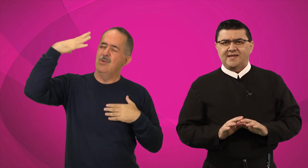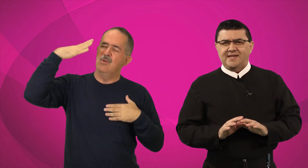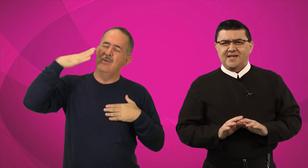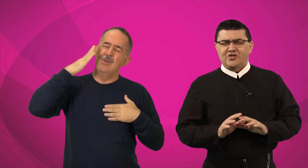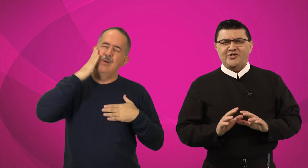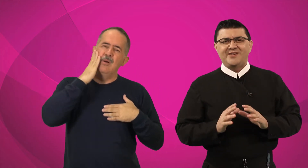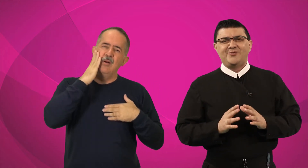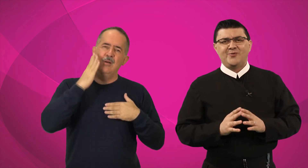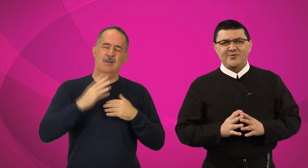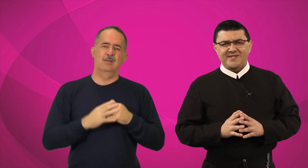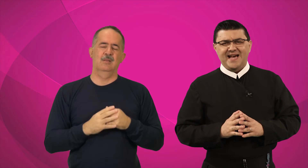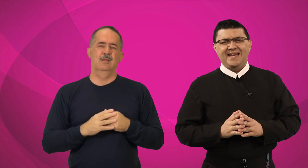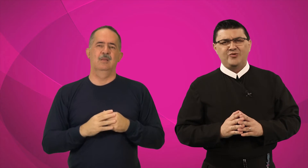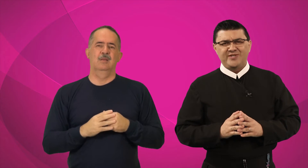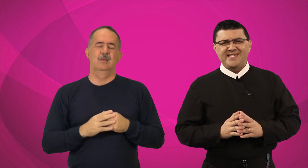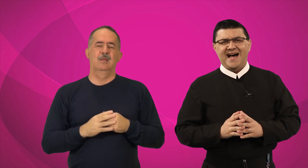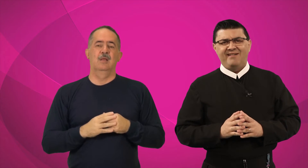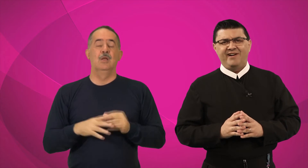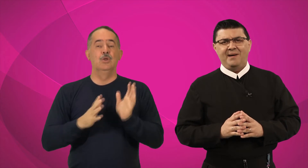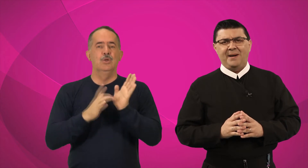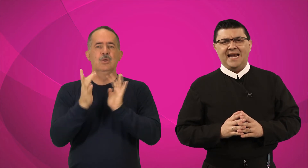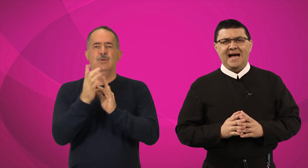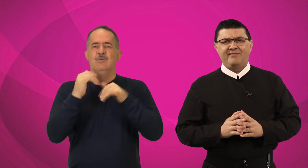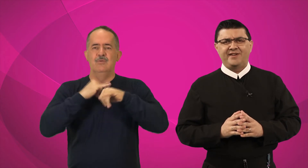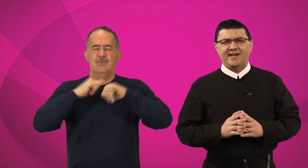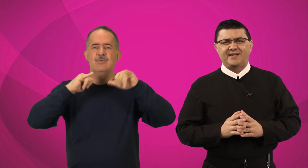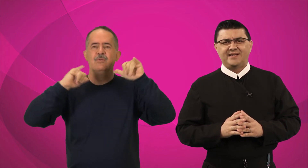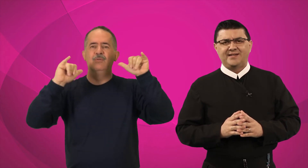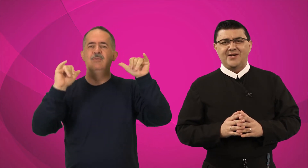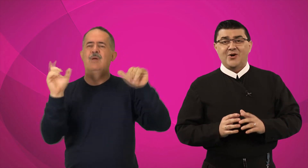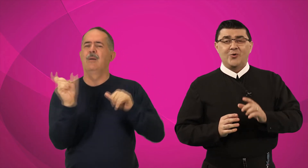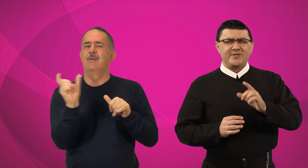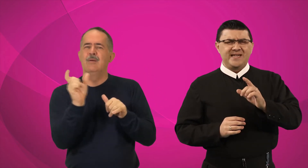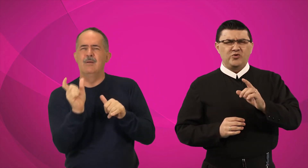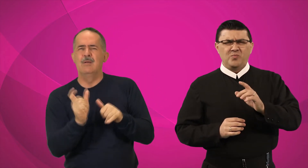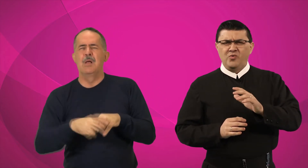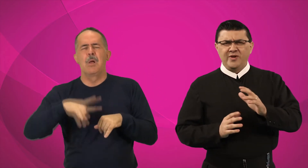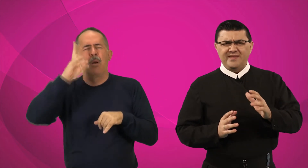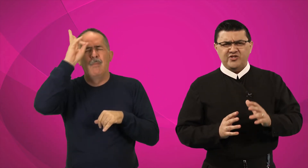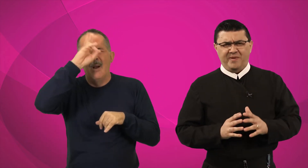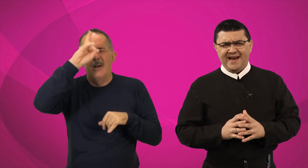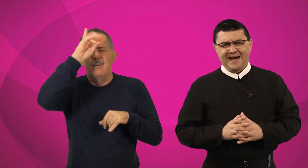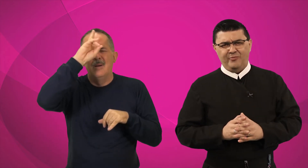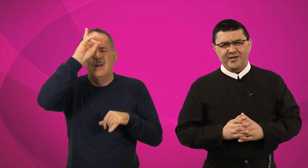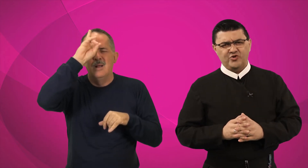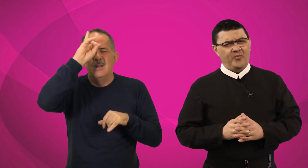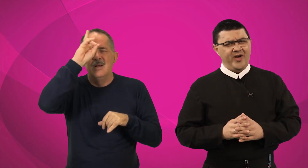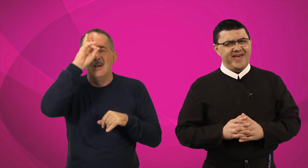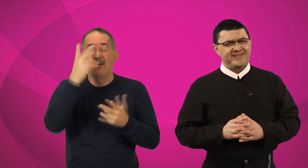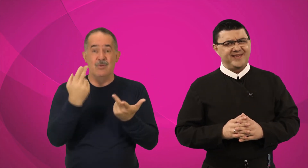Jesus anunciava a palavra, usando muitas parábolas como estas,